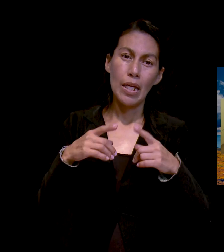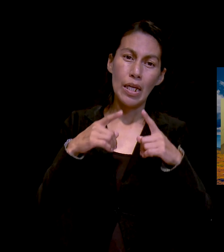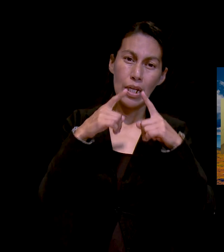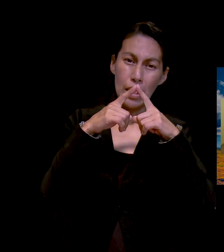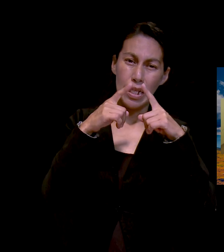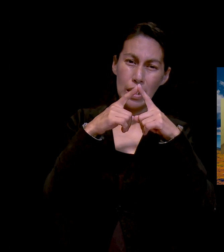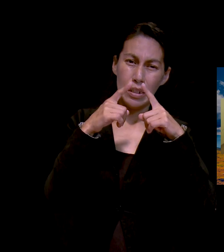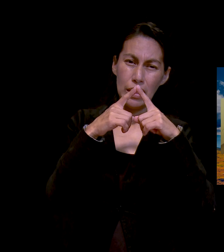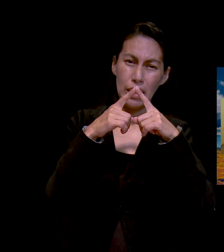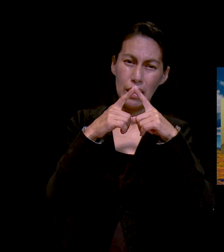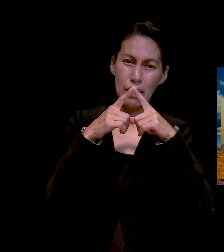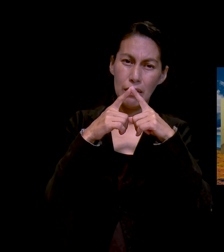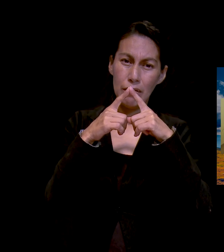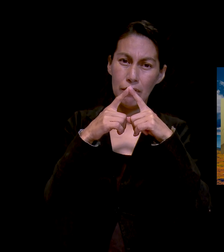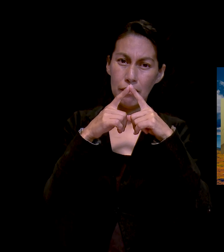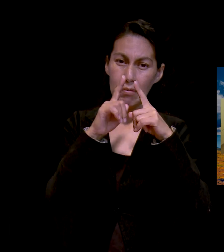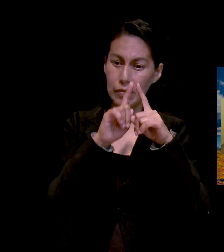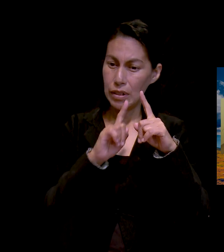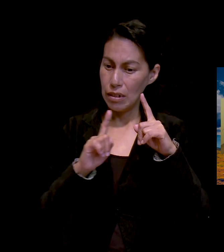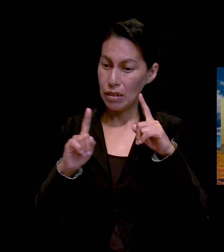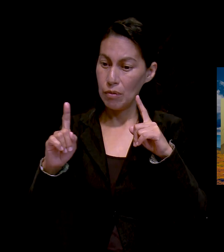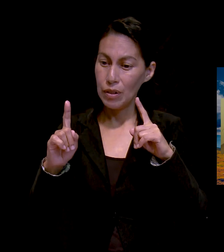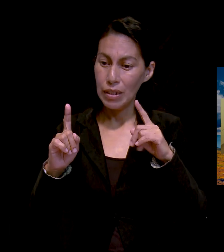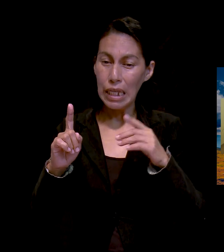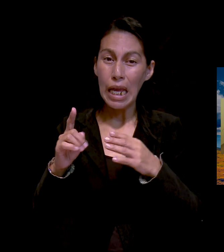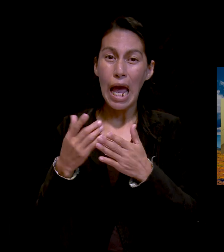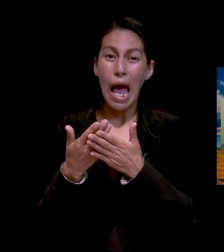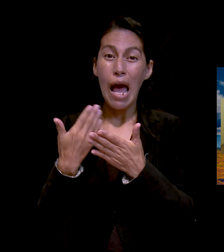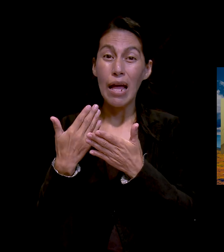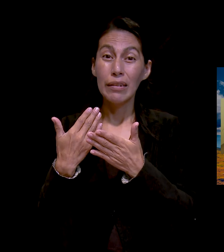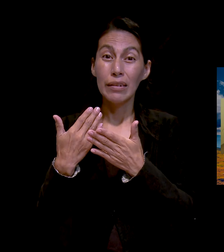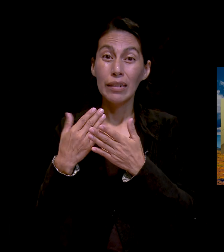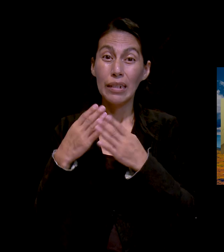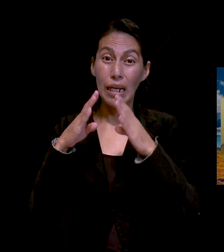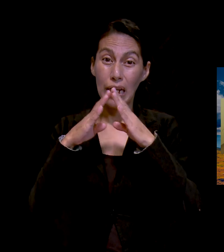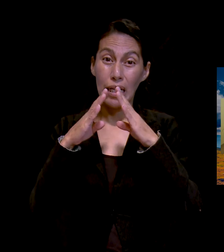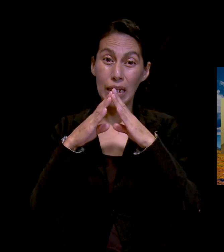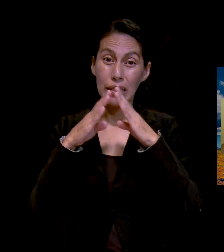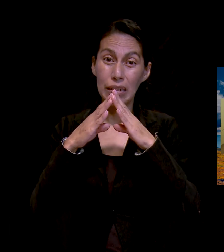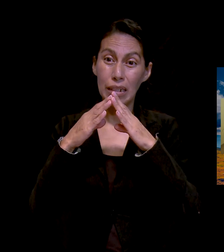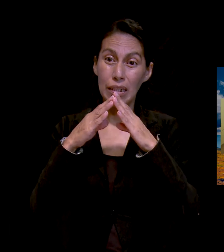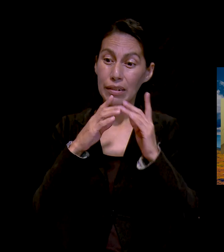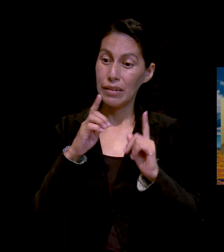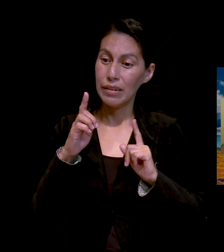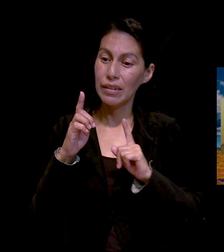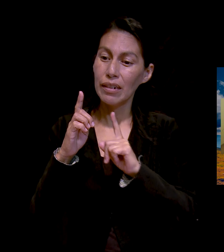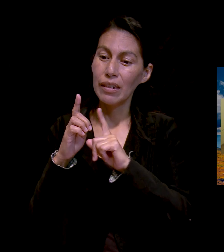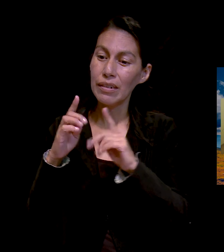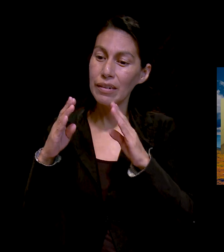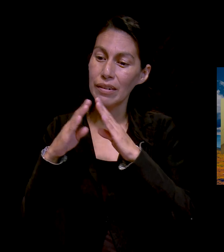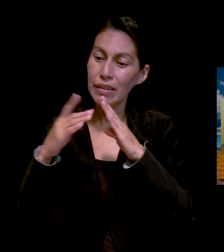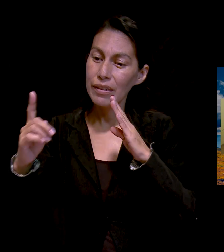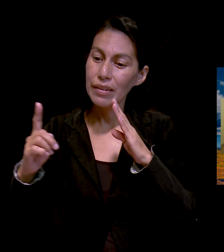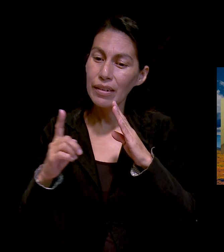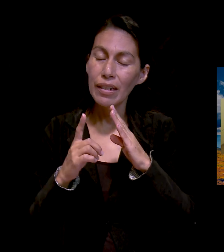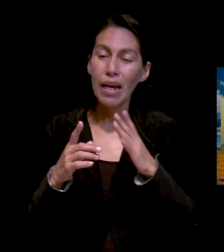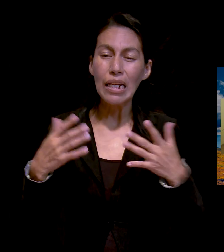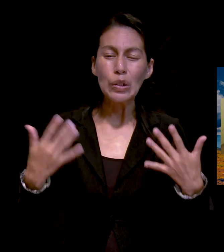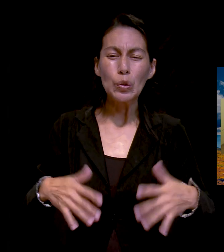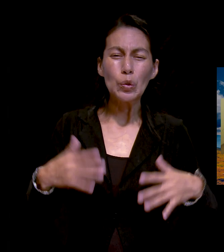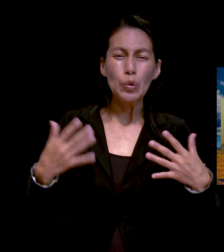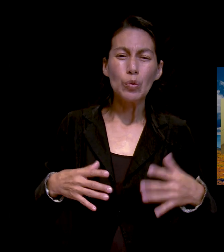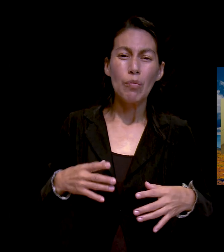cuatro casas antes de que llegara a la casa, pues un perro de esos de pelea salió y pues le destrozó